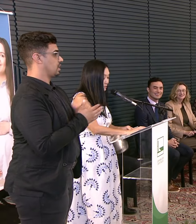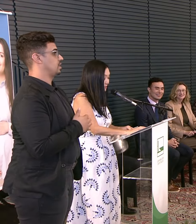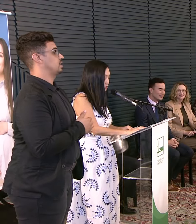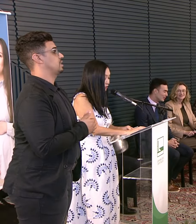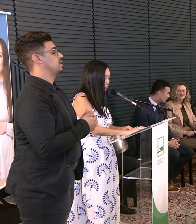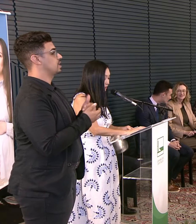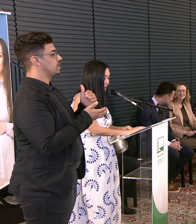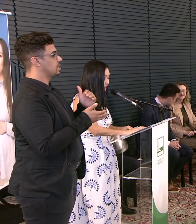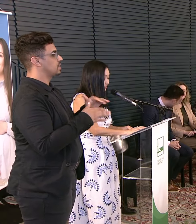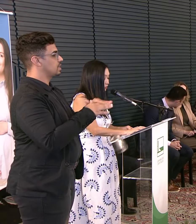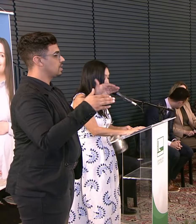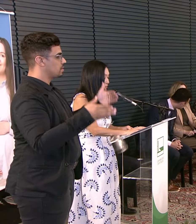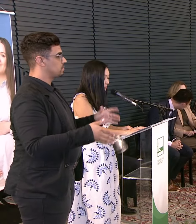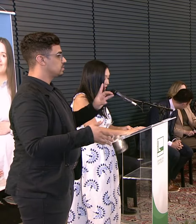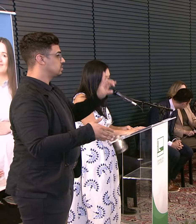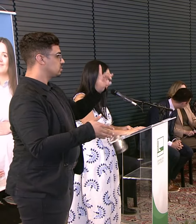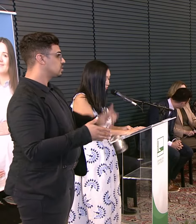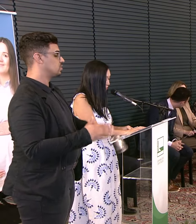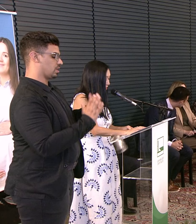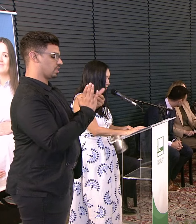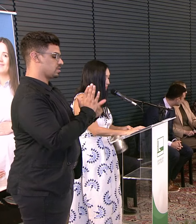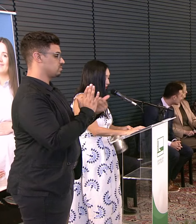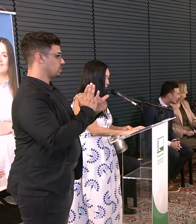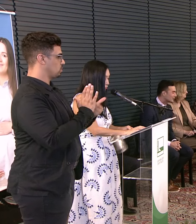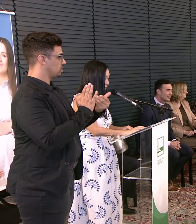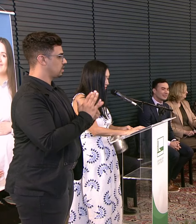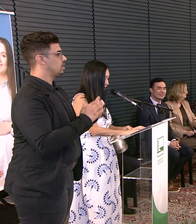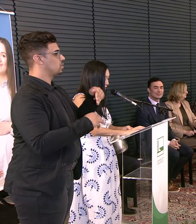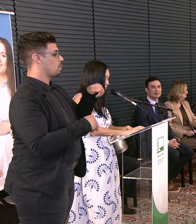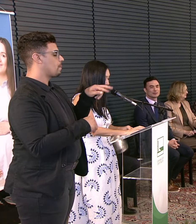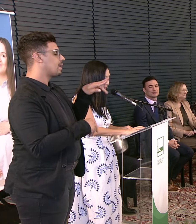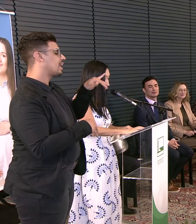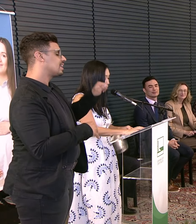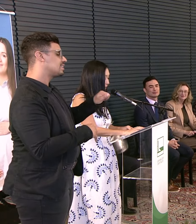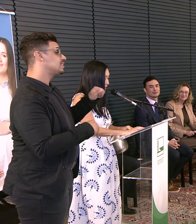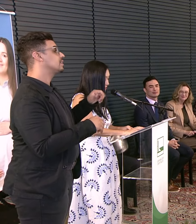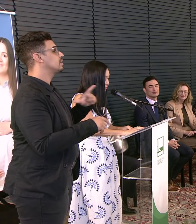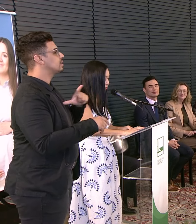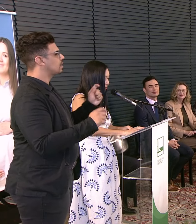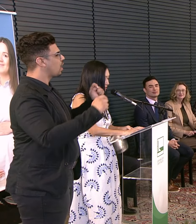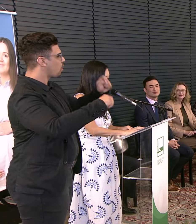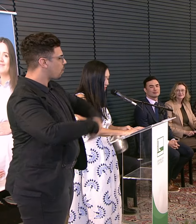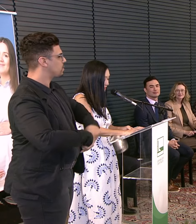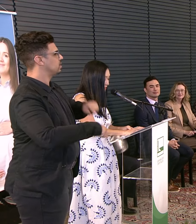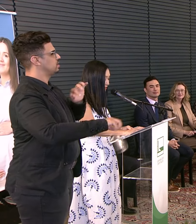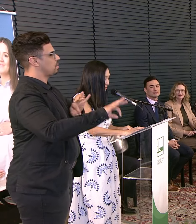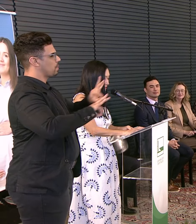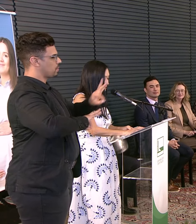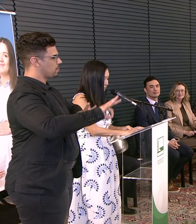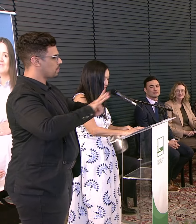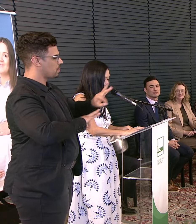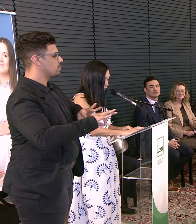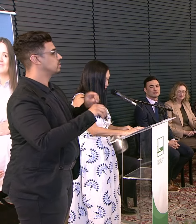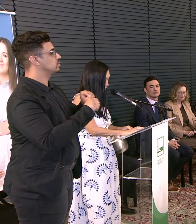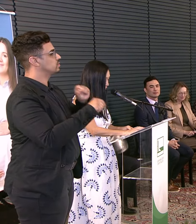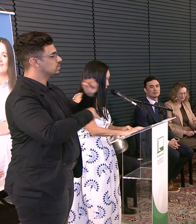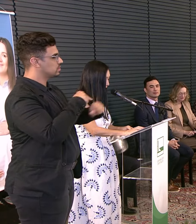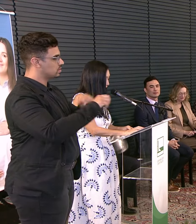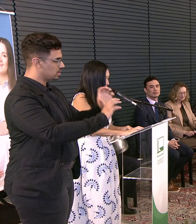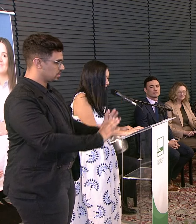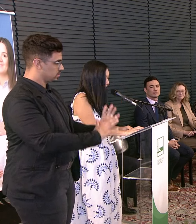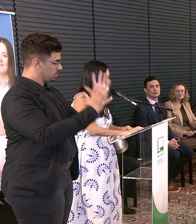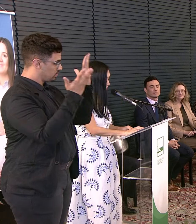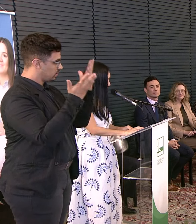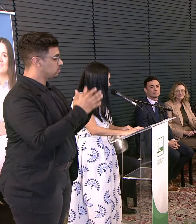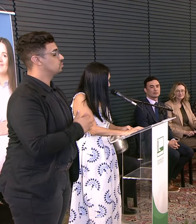Da mesa diretora Da Câmara Dos Deputados Maria do Rosário Que tem a competência De organizar E realização Desse evento